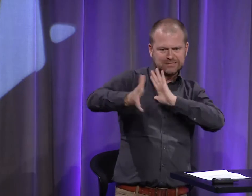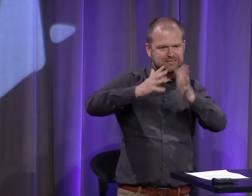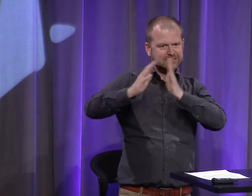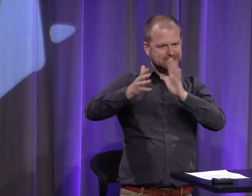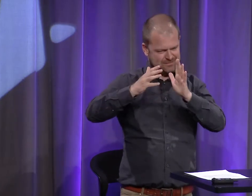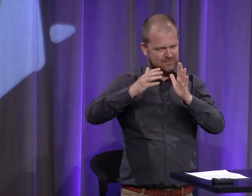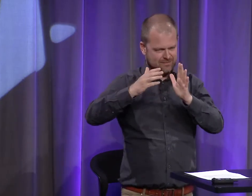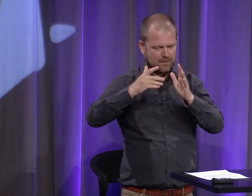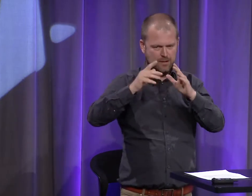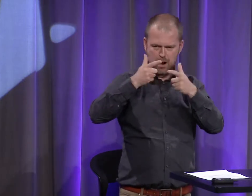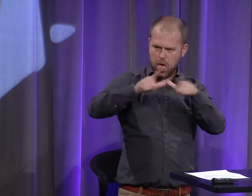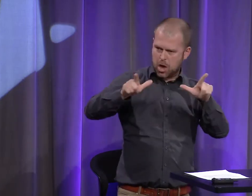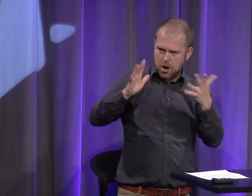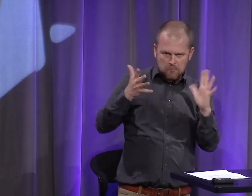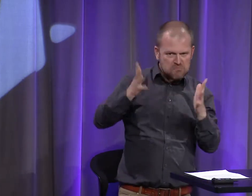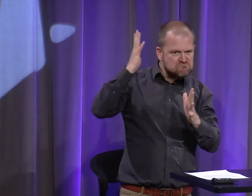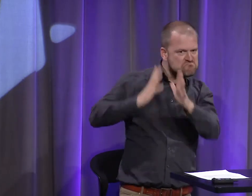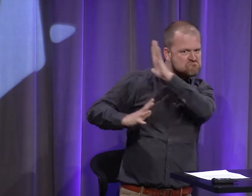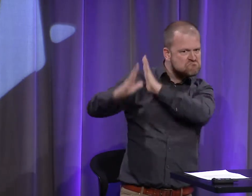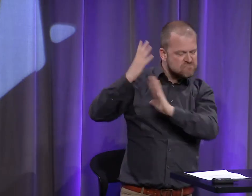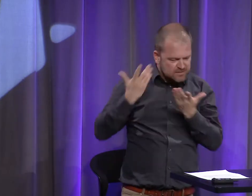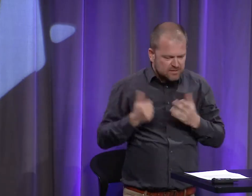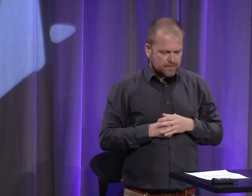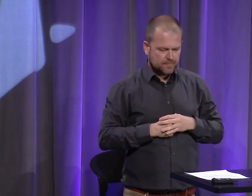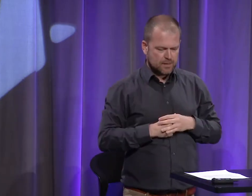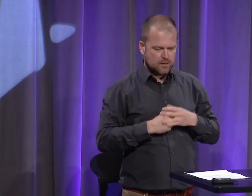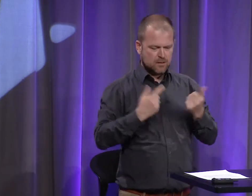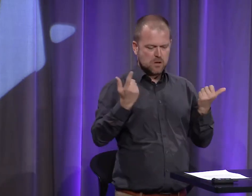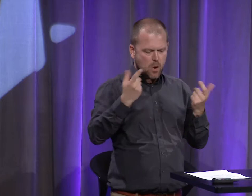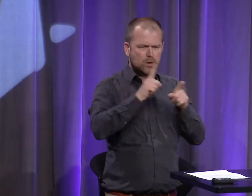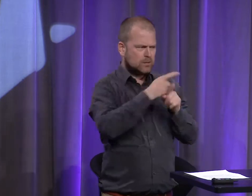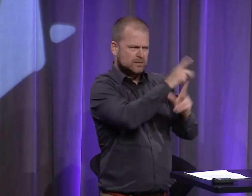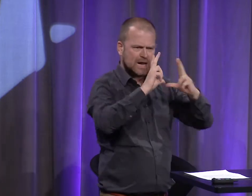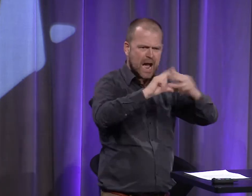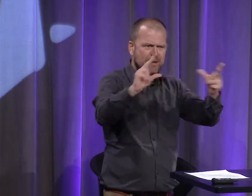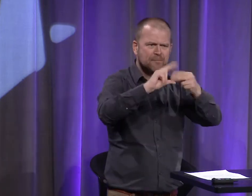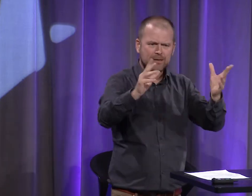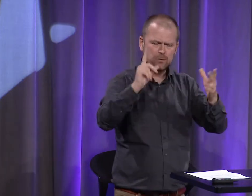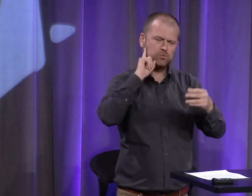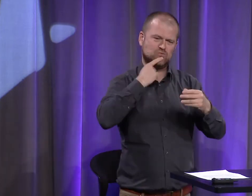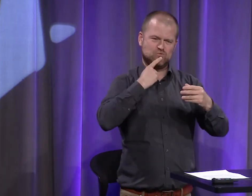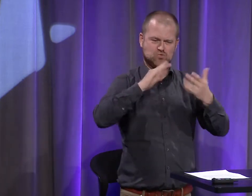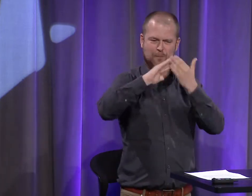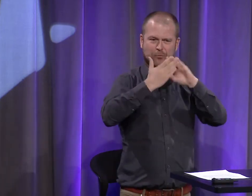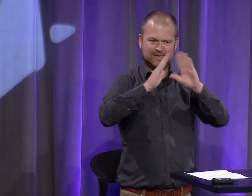différent, et une période où, justement, on peut se poser la question de la langue des signes et des langues des signes.